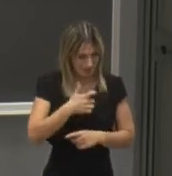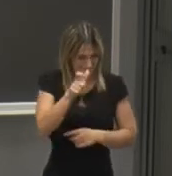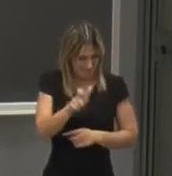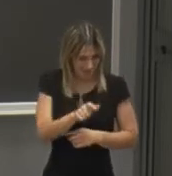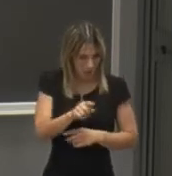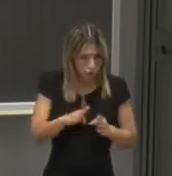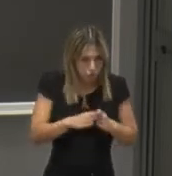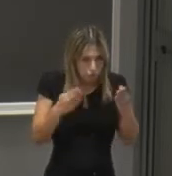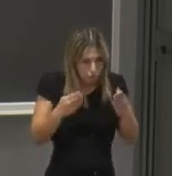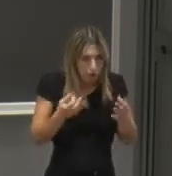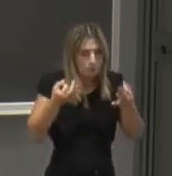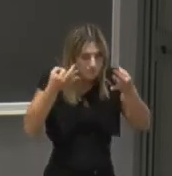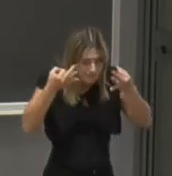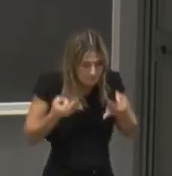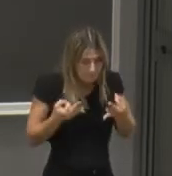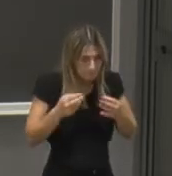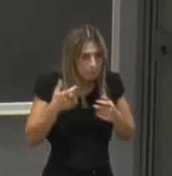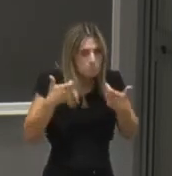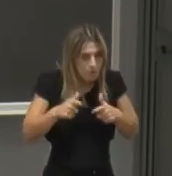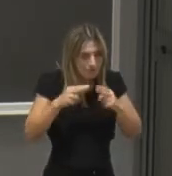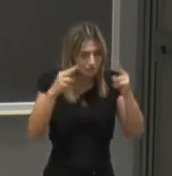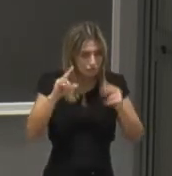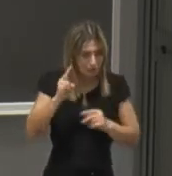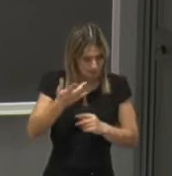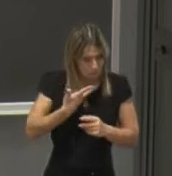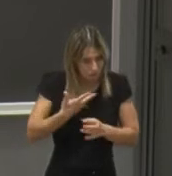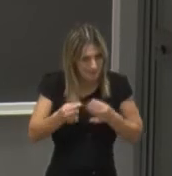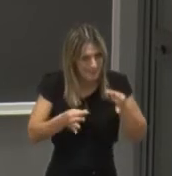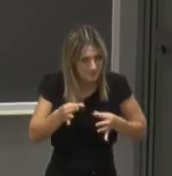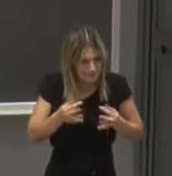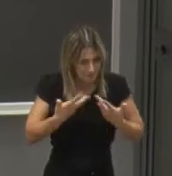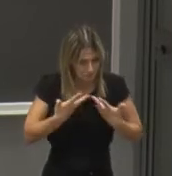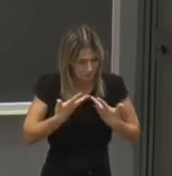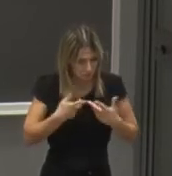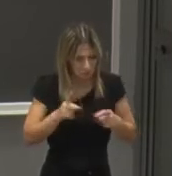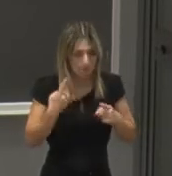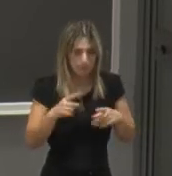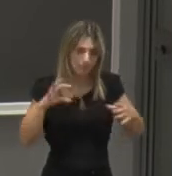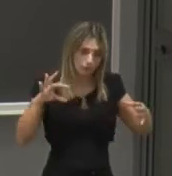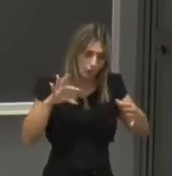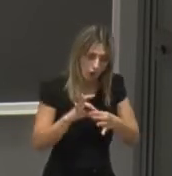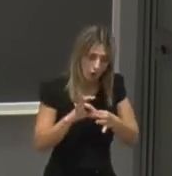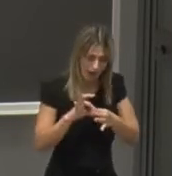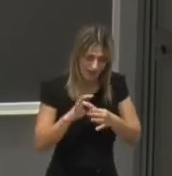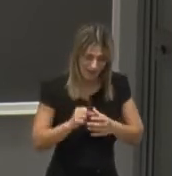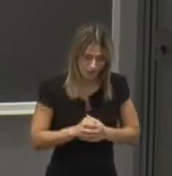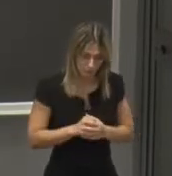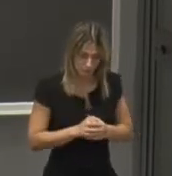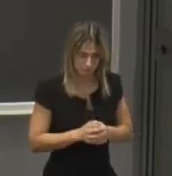scoprì esattamente il motivo per cui il cielo era blu motivato appunto da questioni legate allo spettro